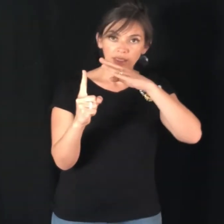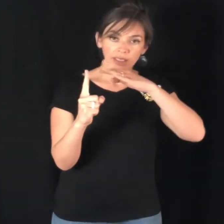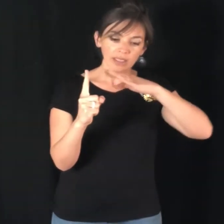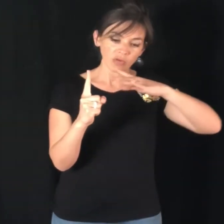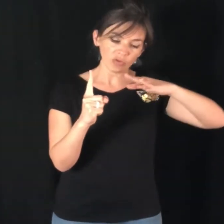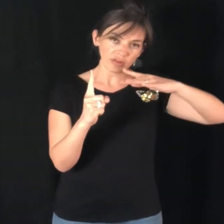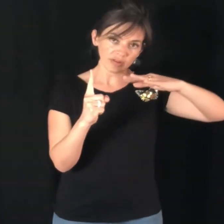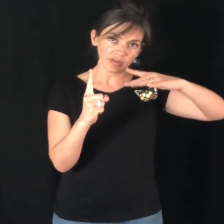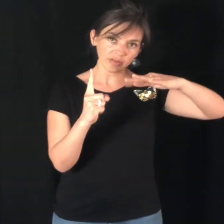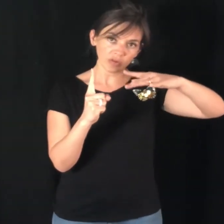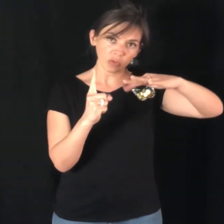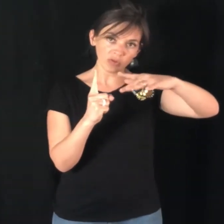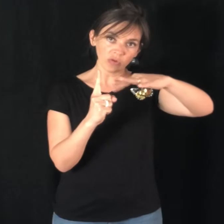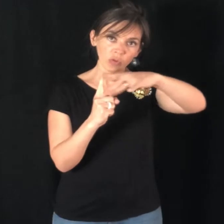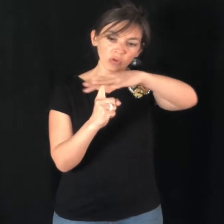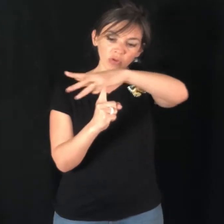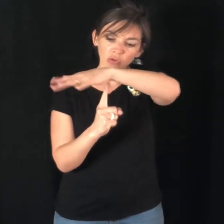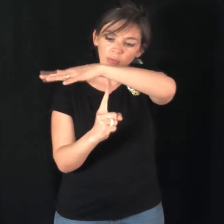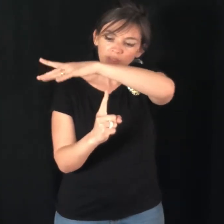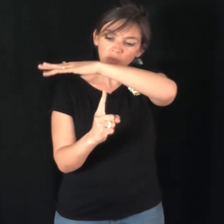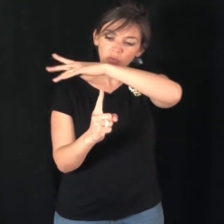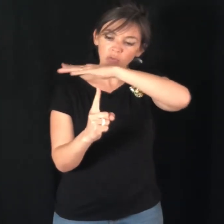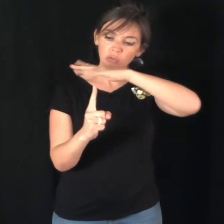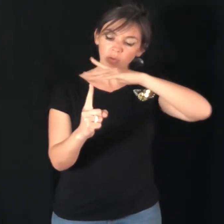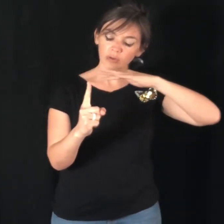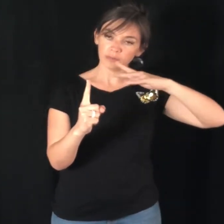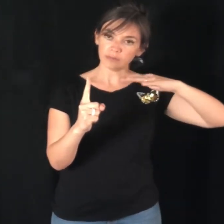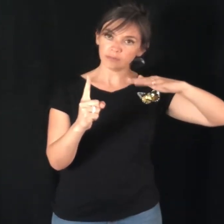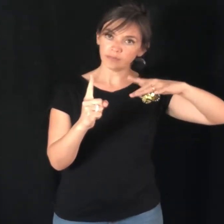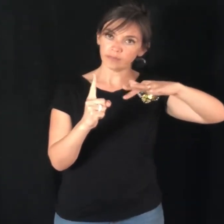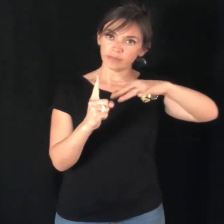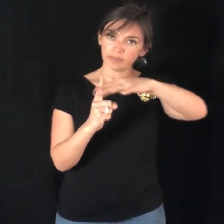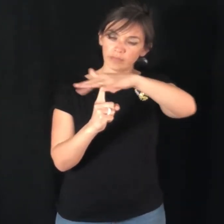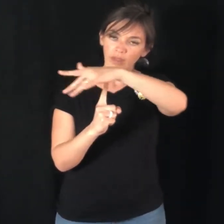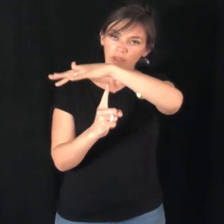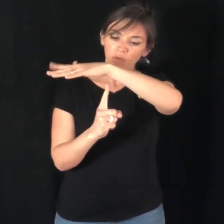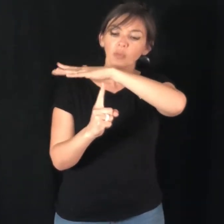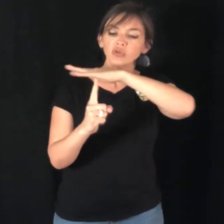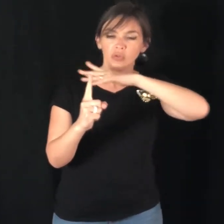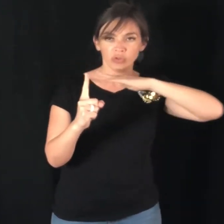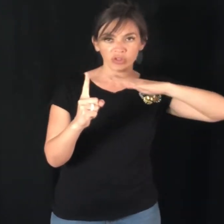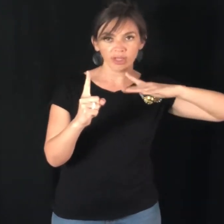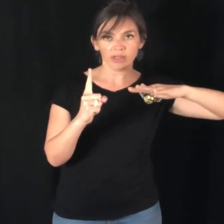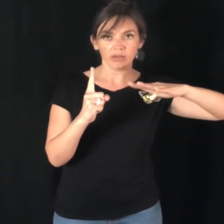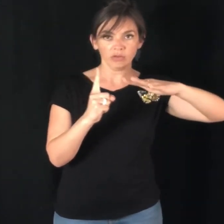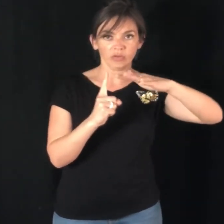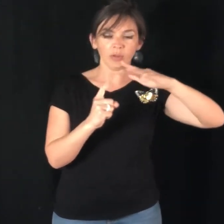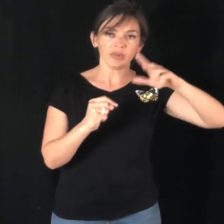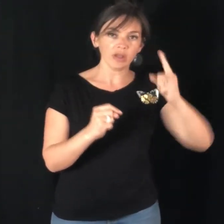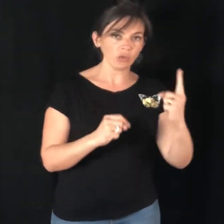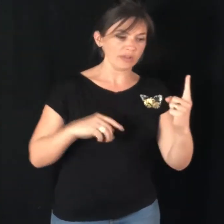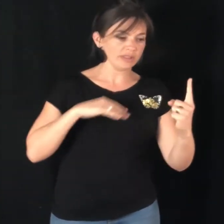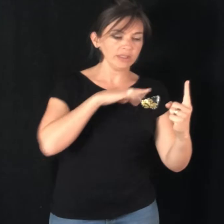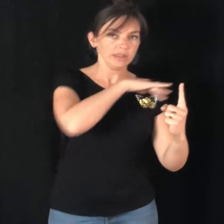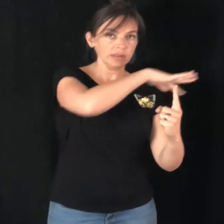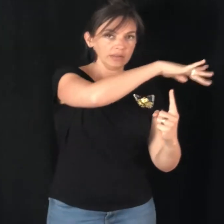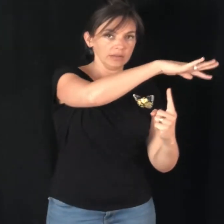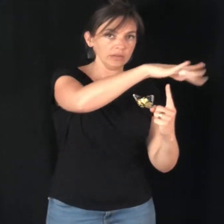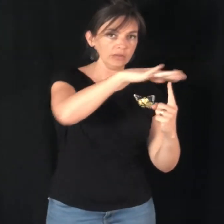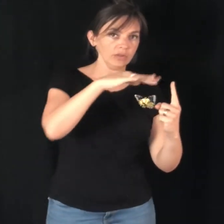Et la société, c'est tous les autres doigts de l'autre main qui tournent autour. Donc moi je suis gauchère, on fait comme ça, un droitier. On